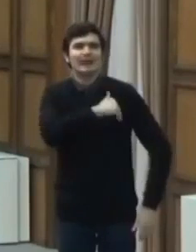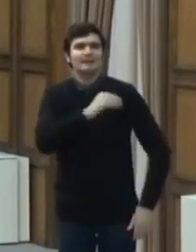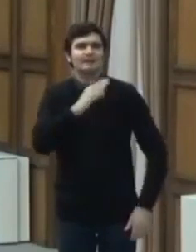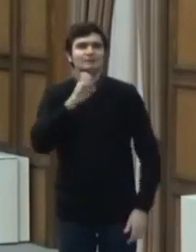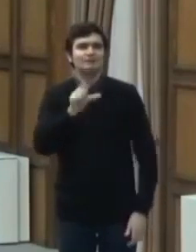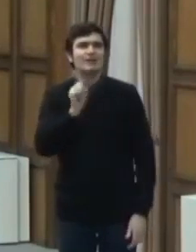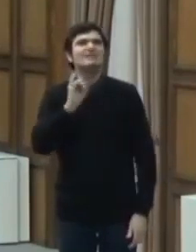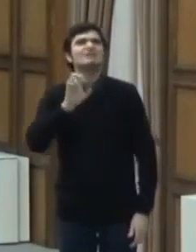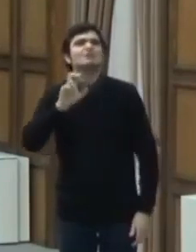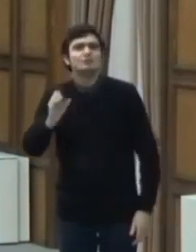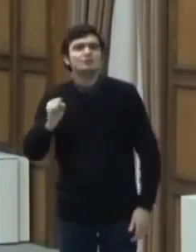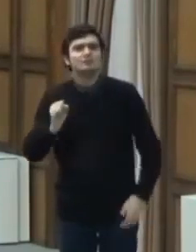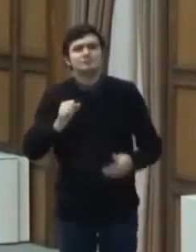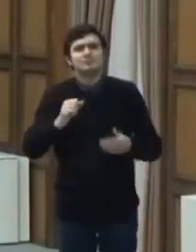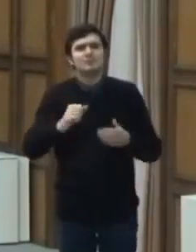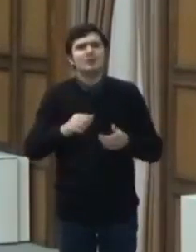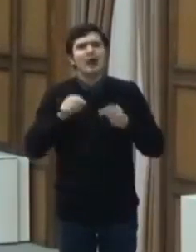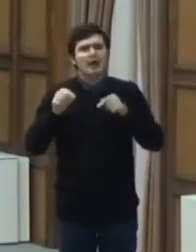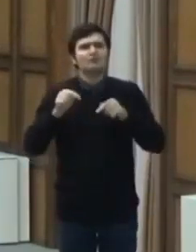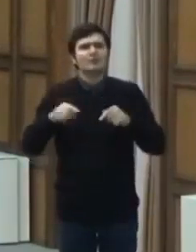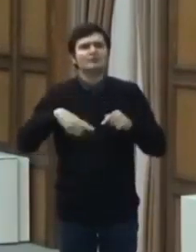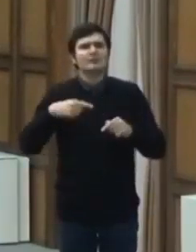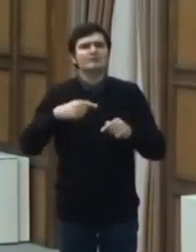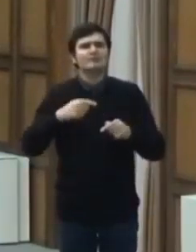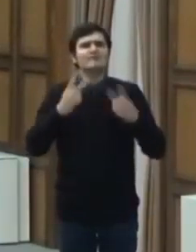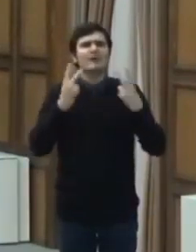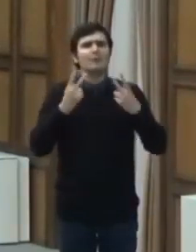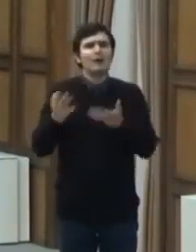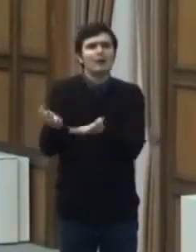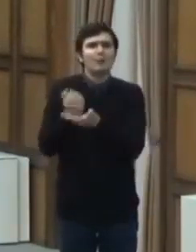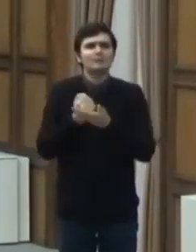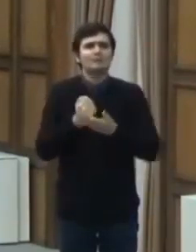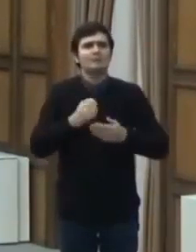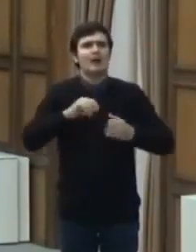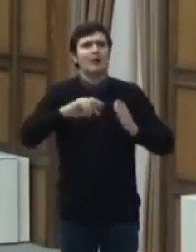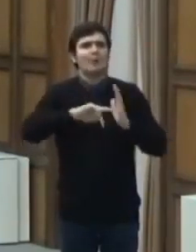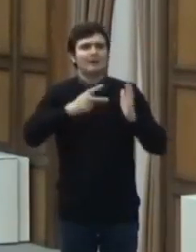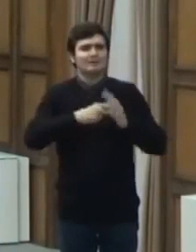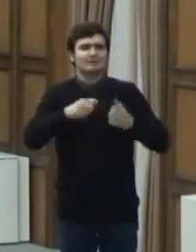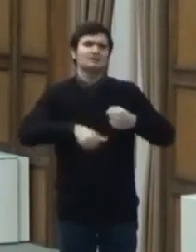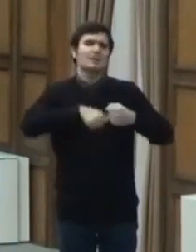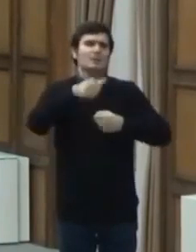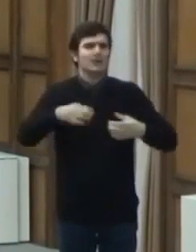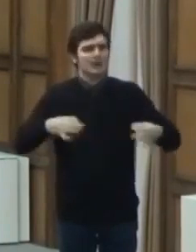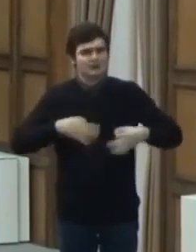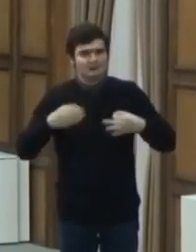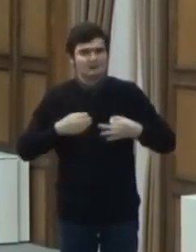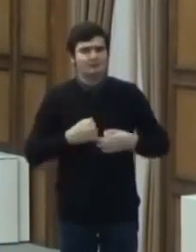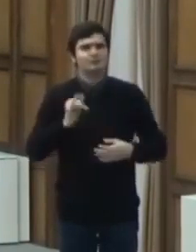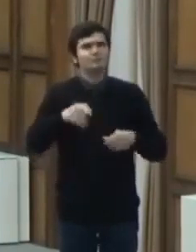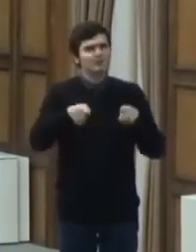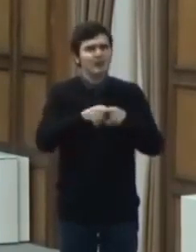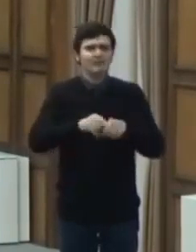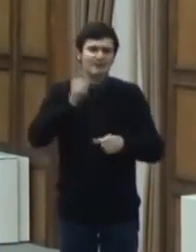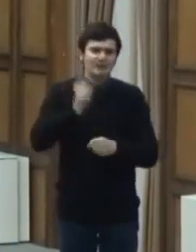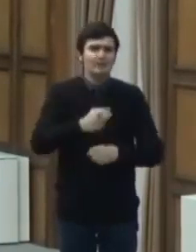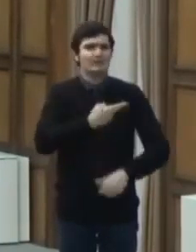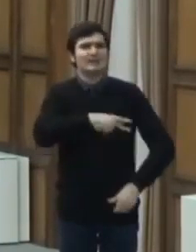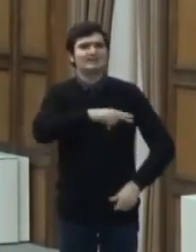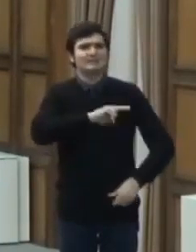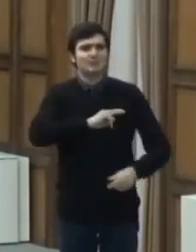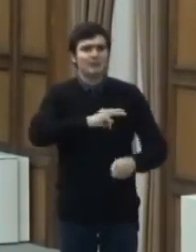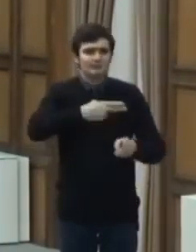Celsius, referință fiind luată de la Organizația Mondială a Sănătății, și să asigure dezinfectarea